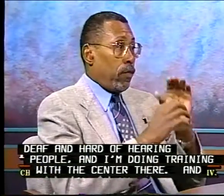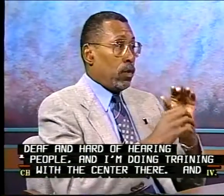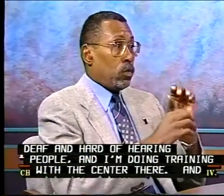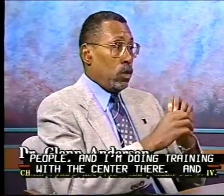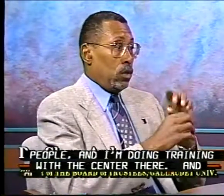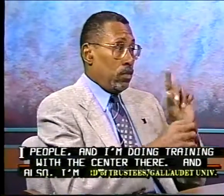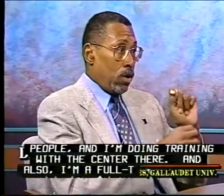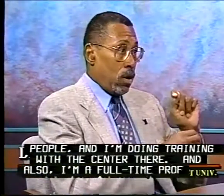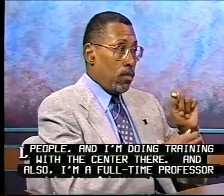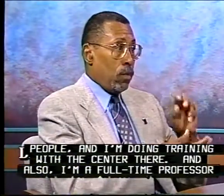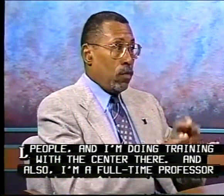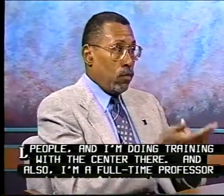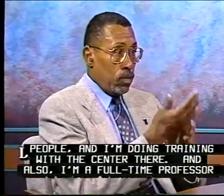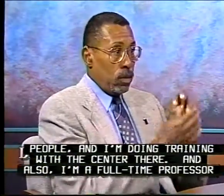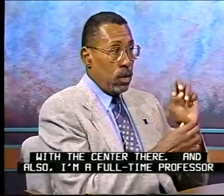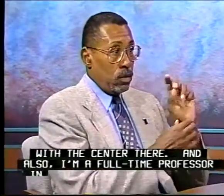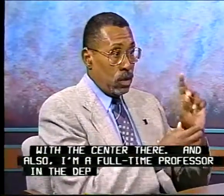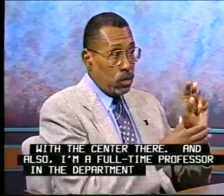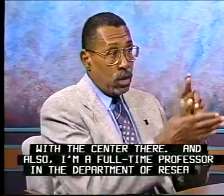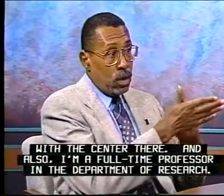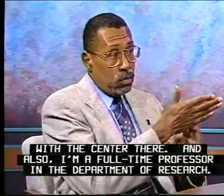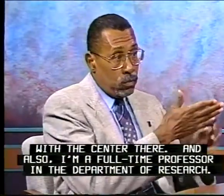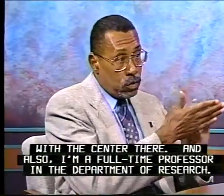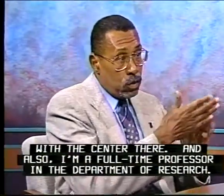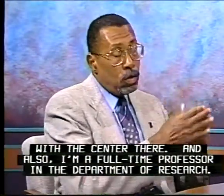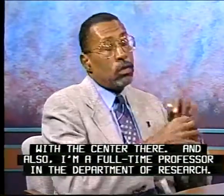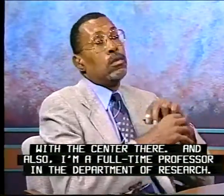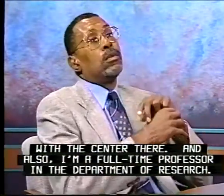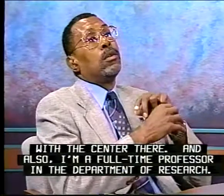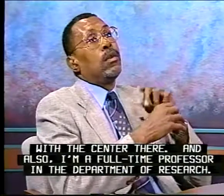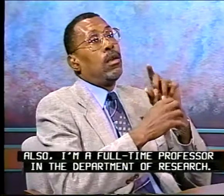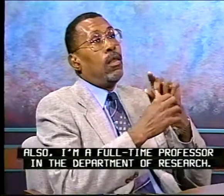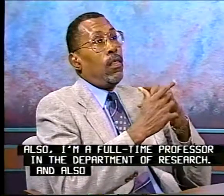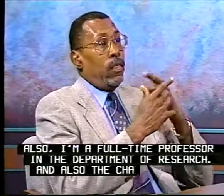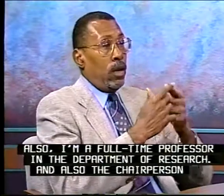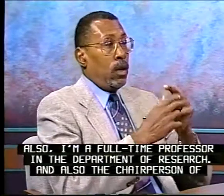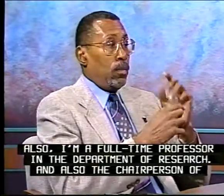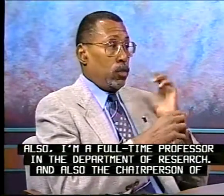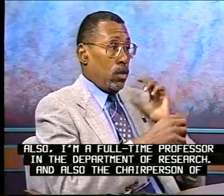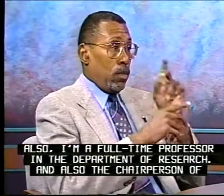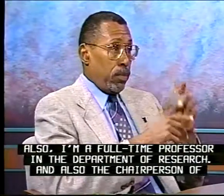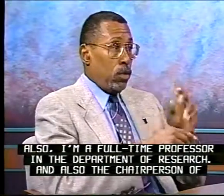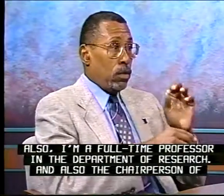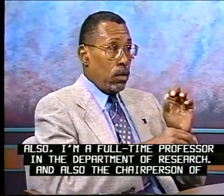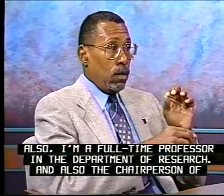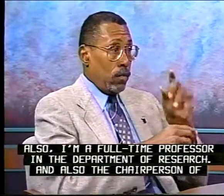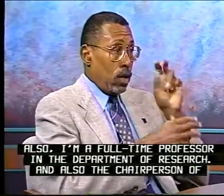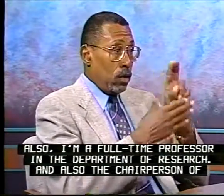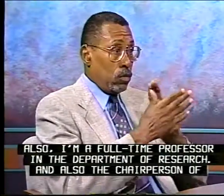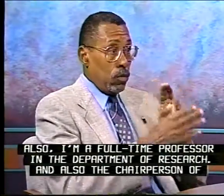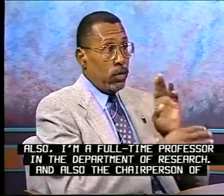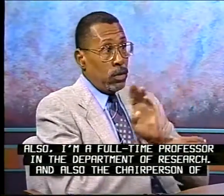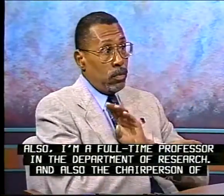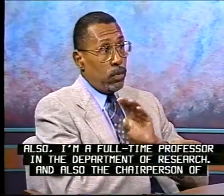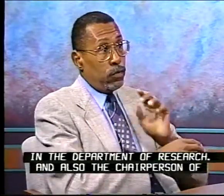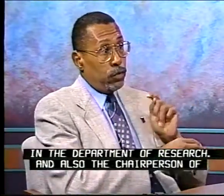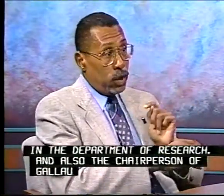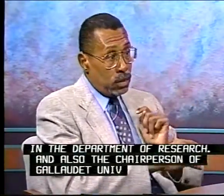I'm a full-time professor in the Department of Research. And also, I'm the chairperson of Gallaudet